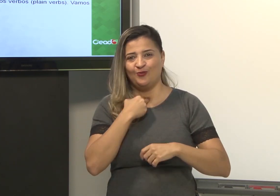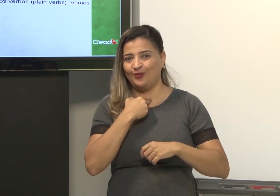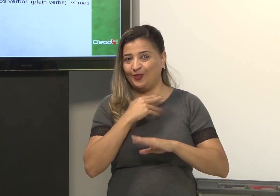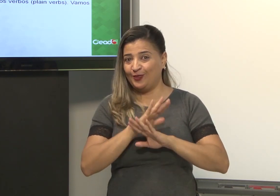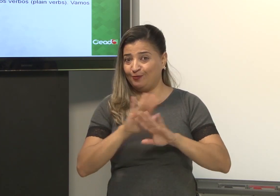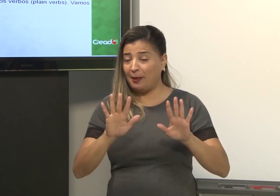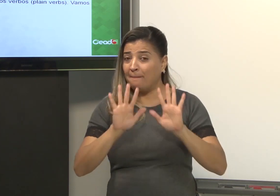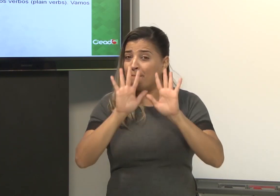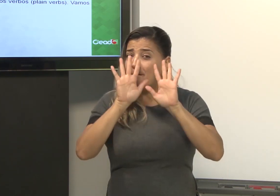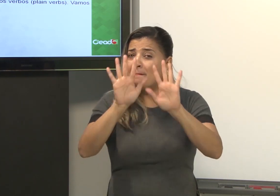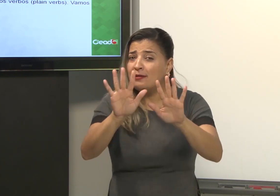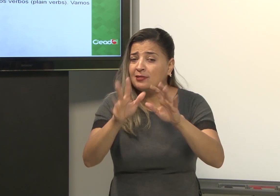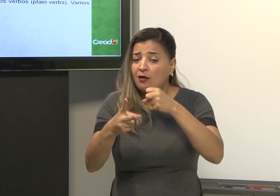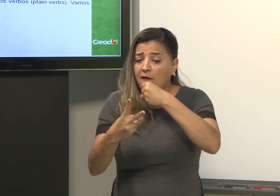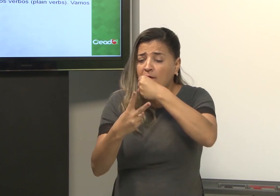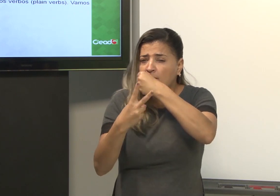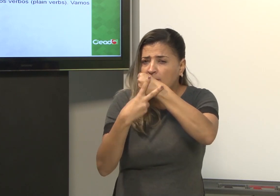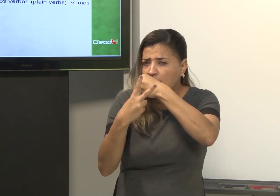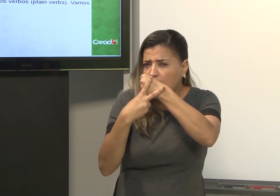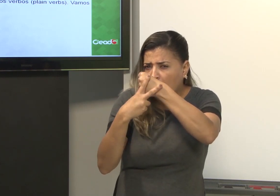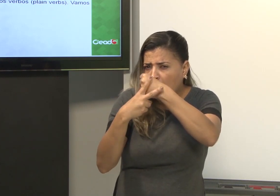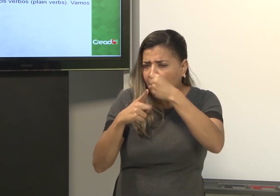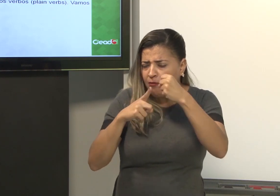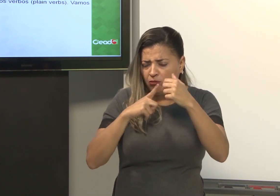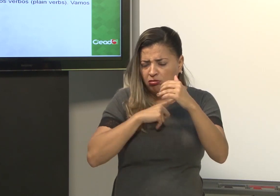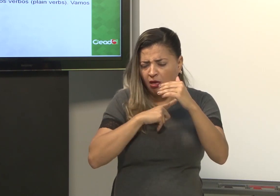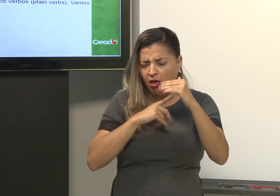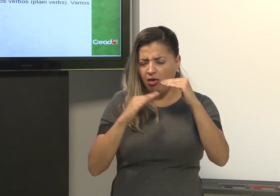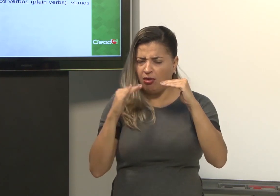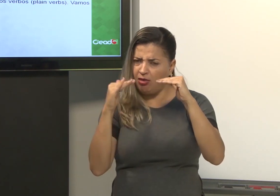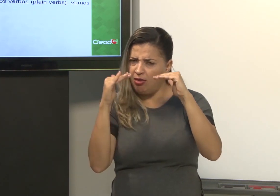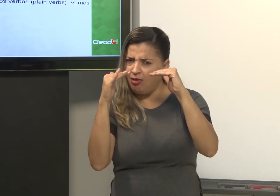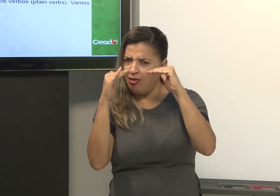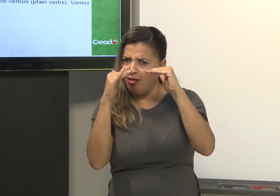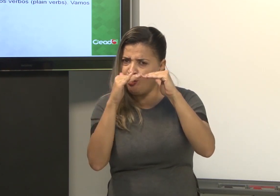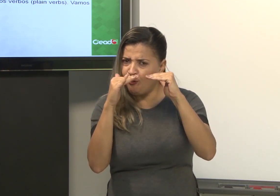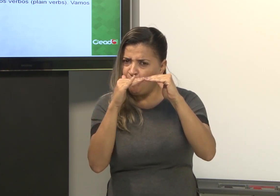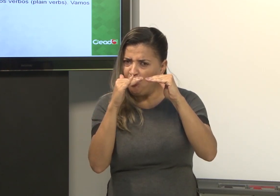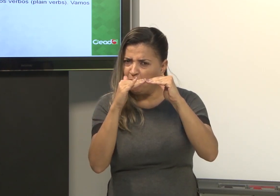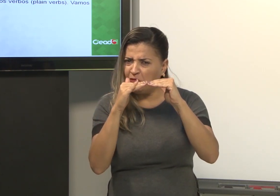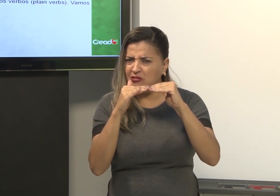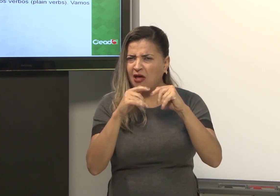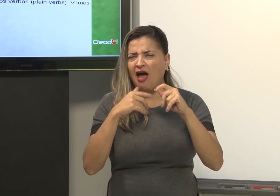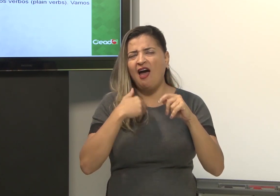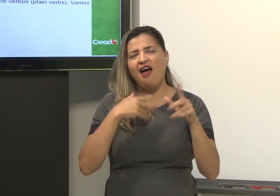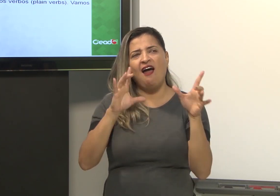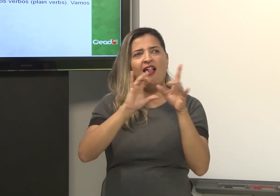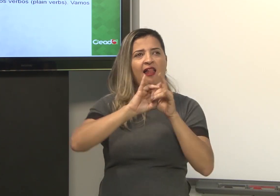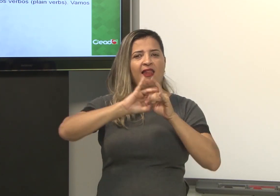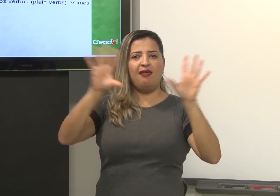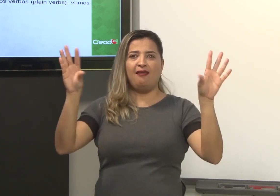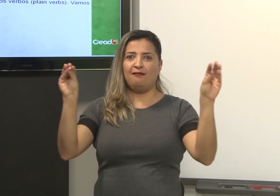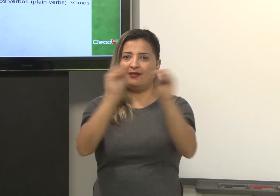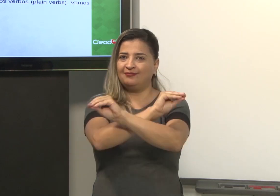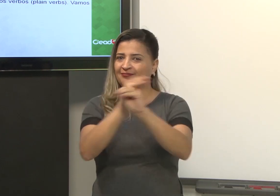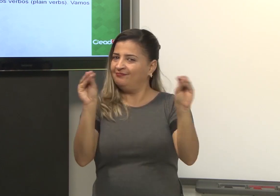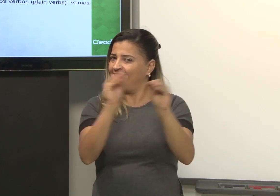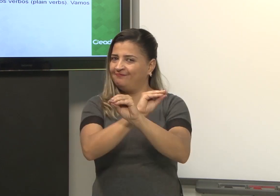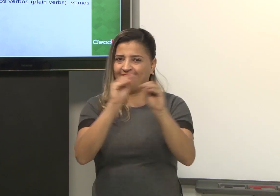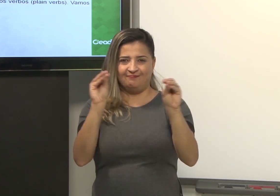Porque, às vezes, tem que ser o verbo usa ou não. Então, esse verbo com concordância é livre para ser alterado